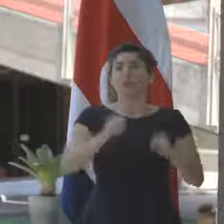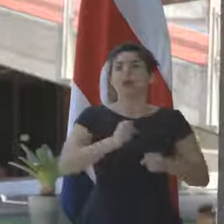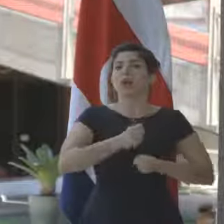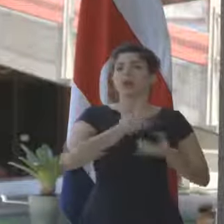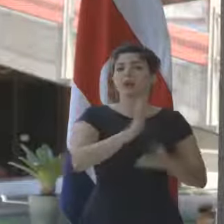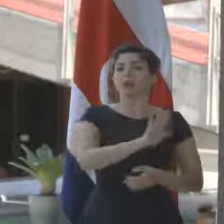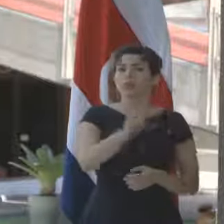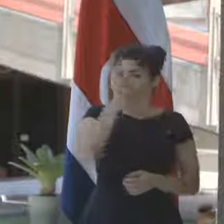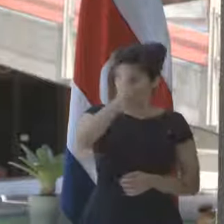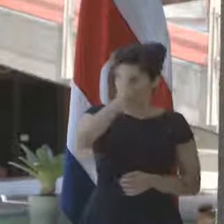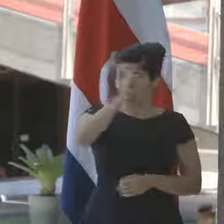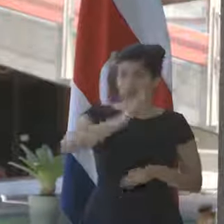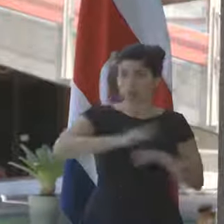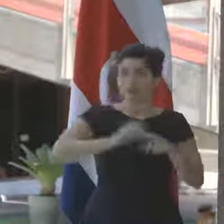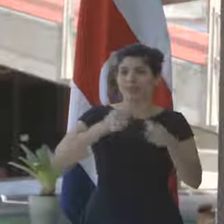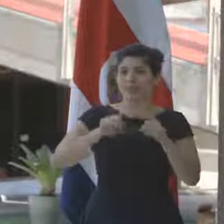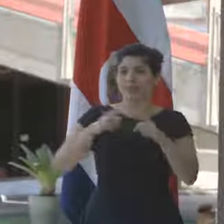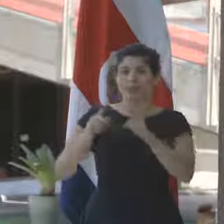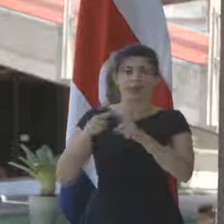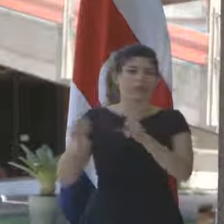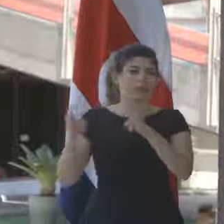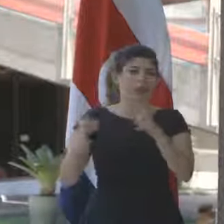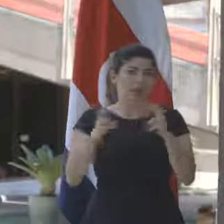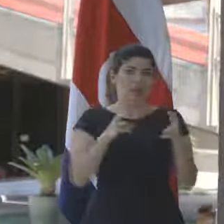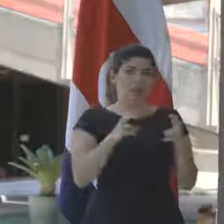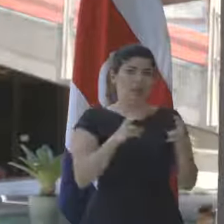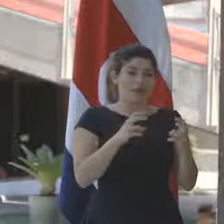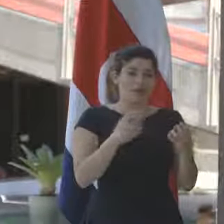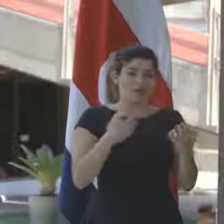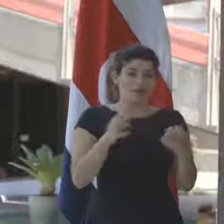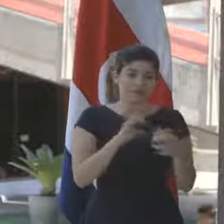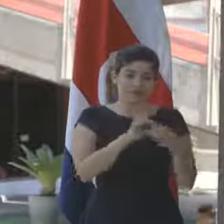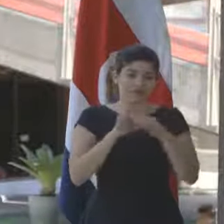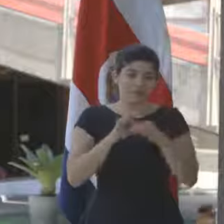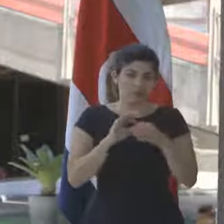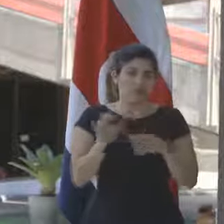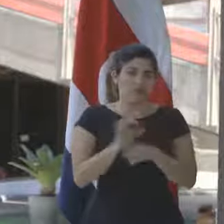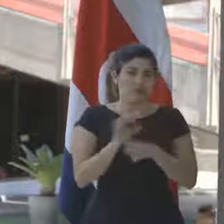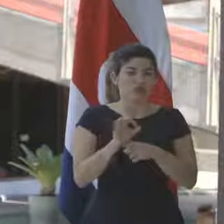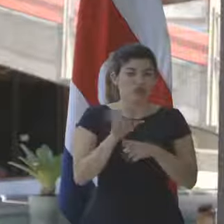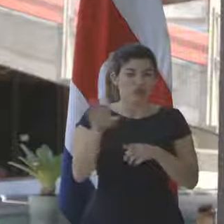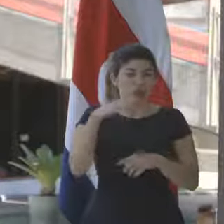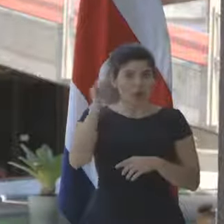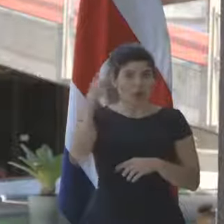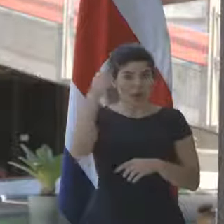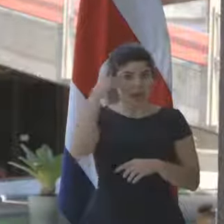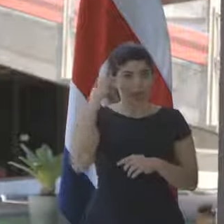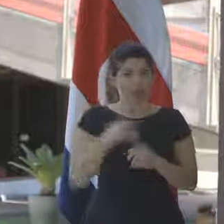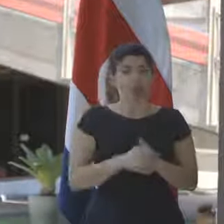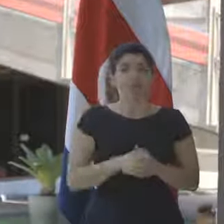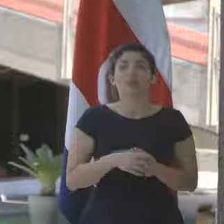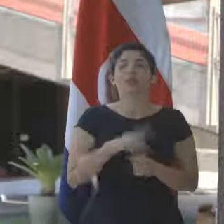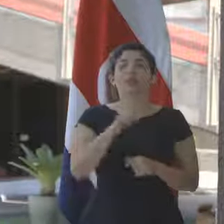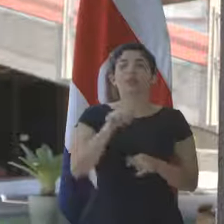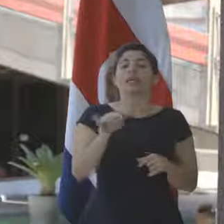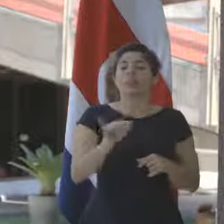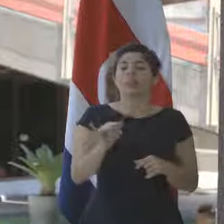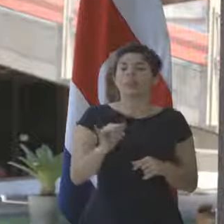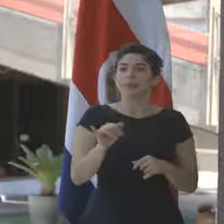criterios sobre distintas materias que sean atinentes al funcionamiento del gobierno y se lo harán